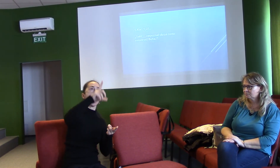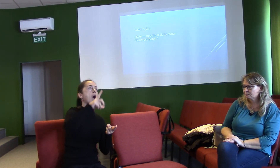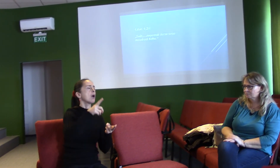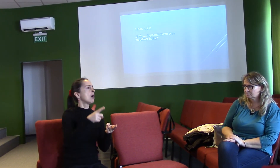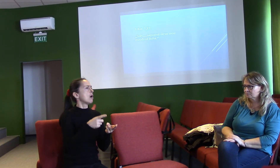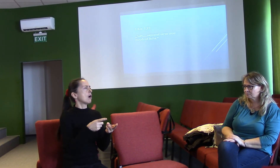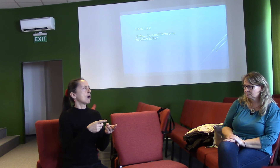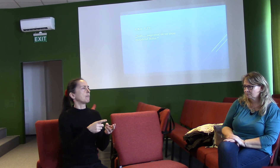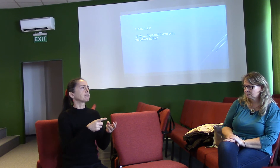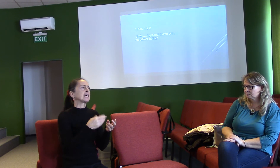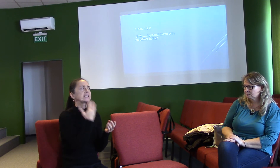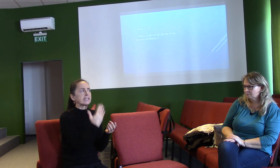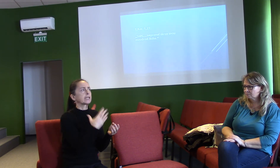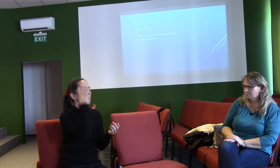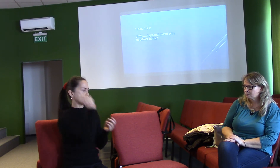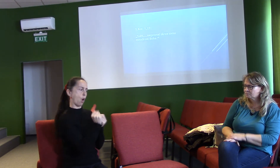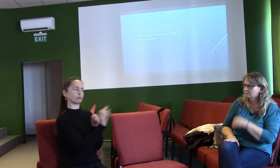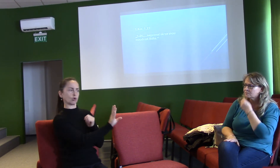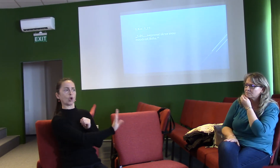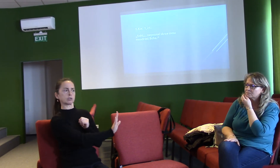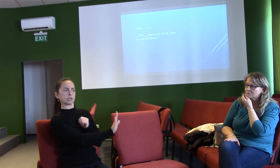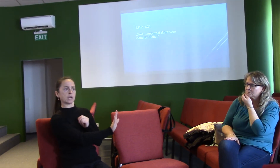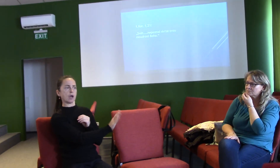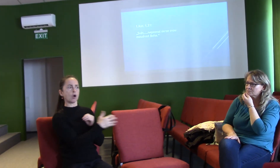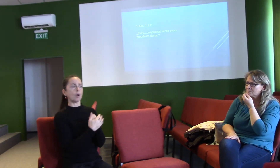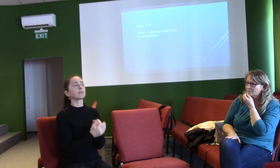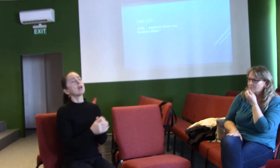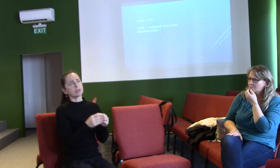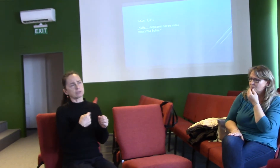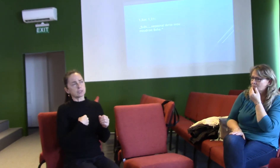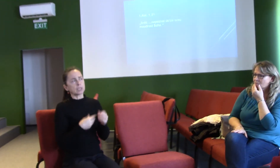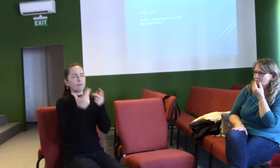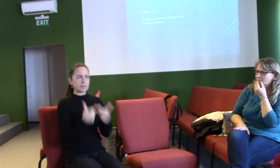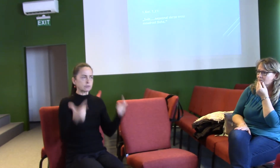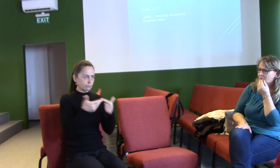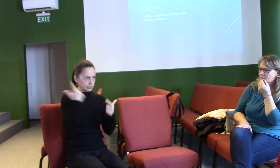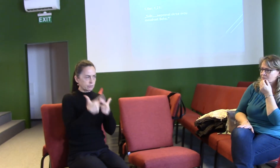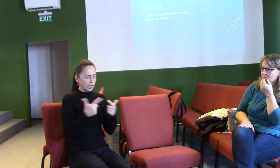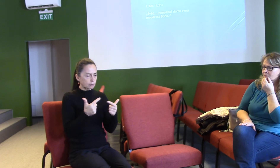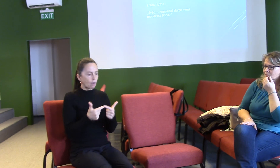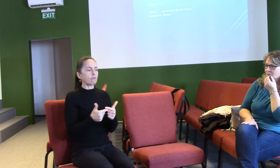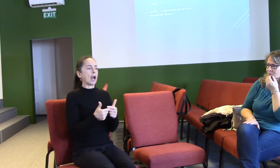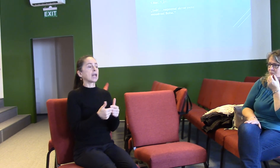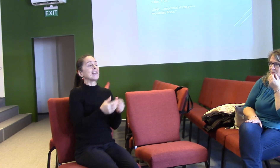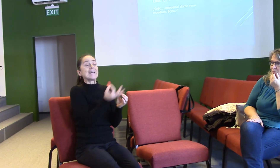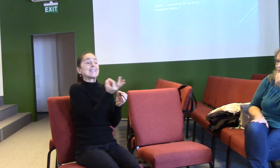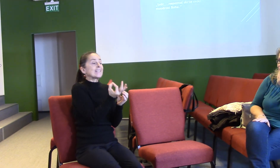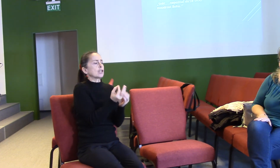Jak už jsem řekl, čím někdo je složitější, tím složitější je i jeho poznávání.